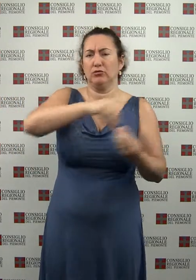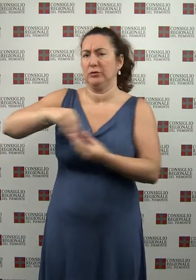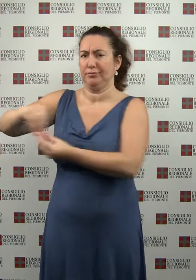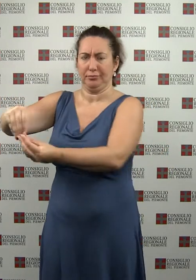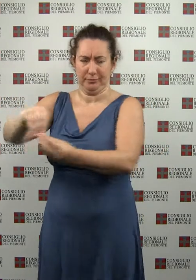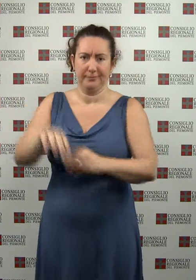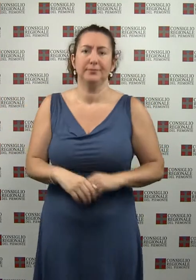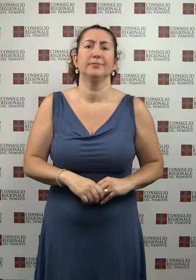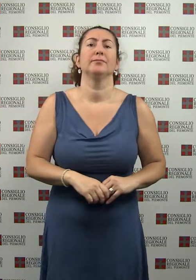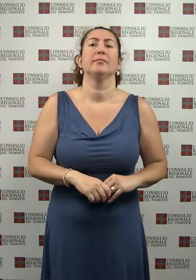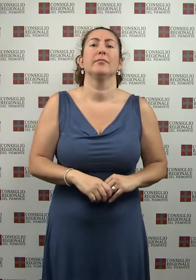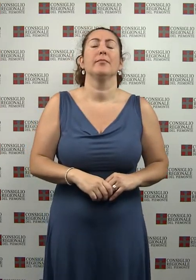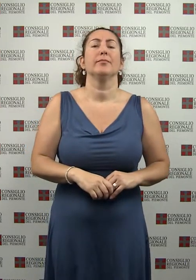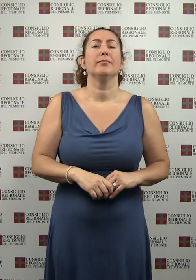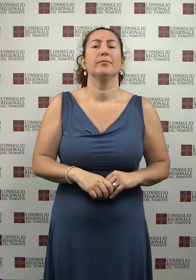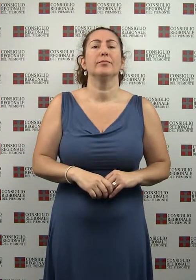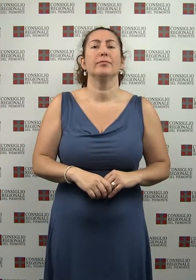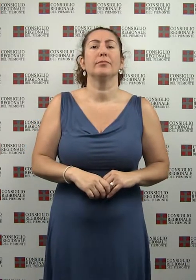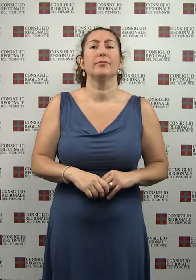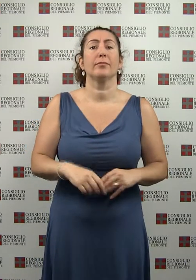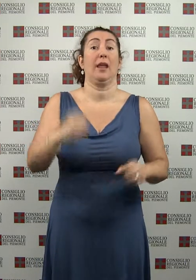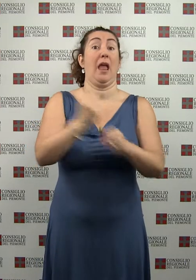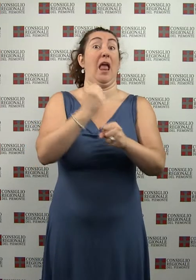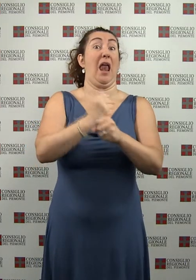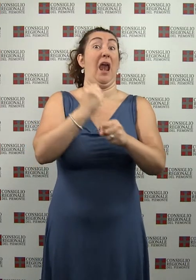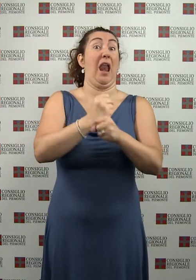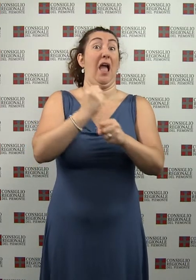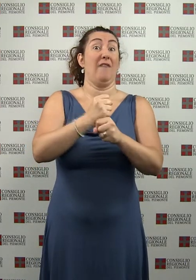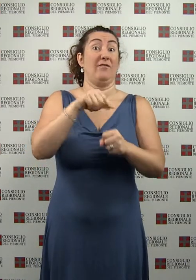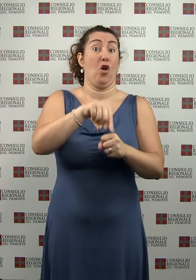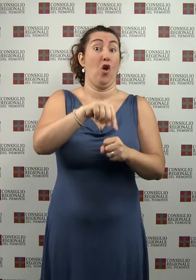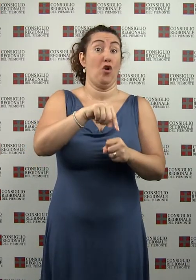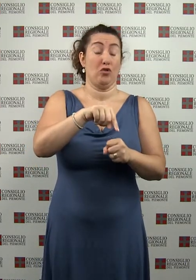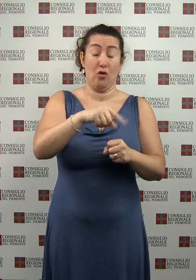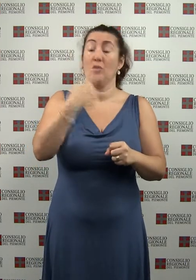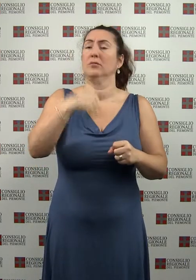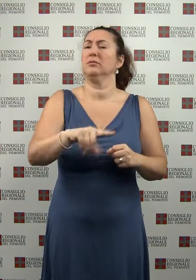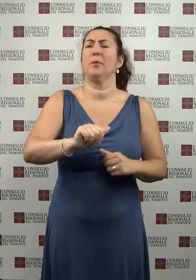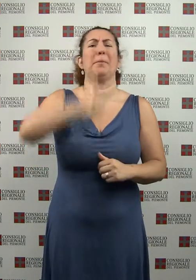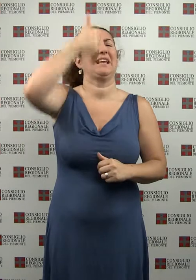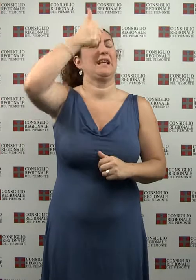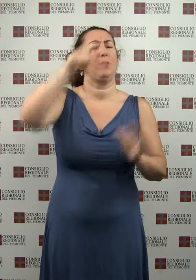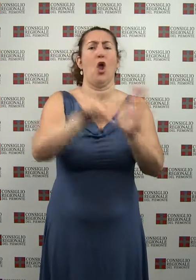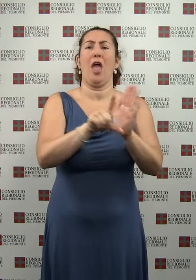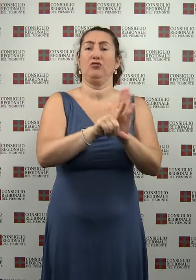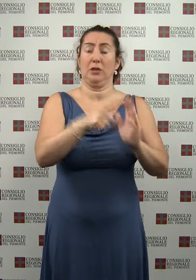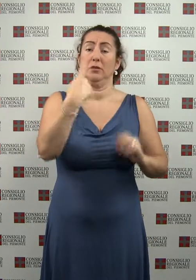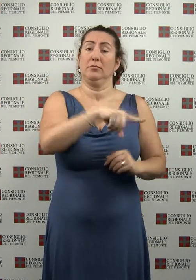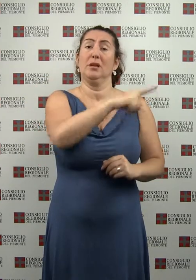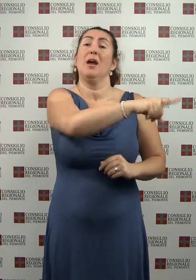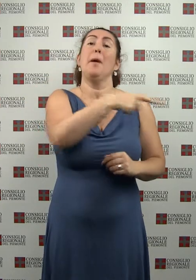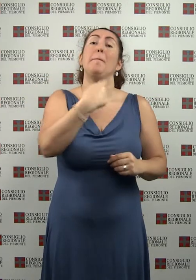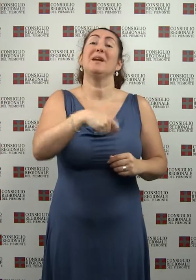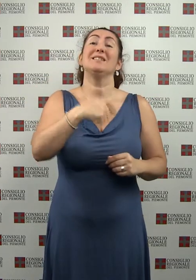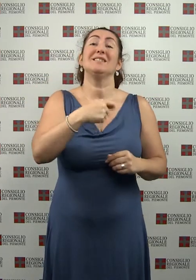In primo piano Il lavoro sarà l'alfa e l'omega della nostra legislatura. Questa è la parola d'ordine lanciata